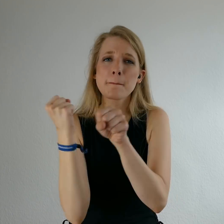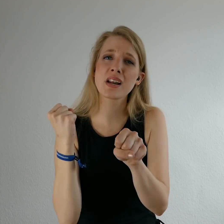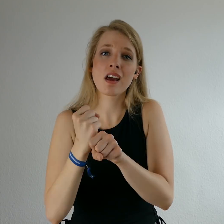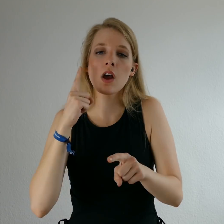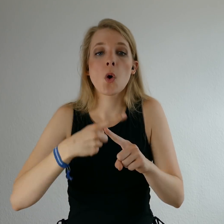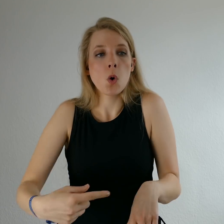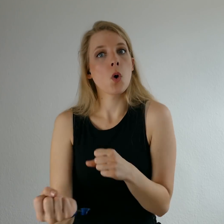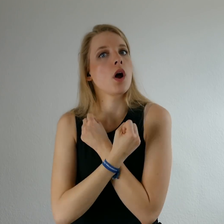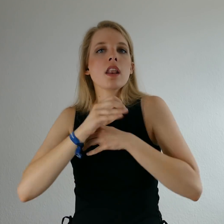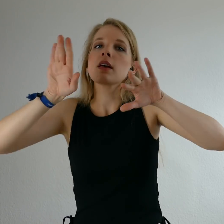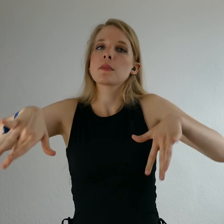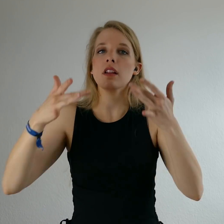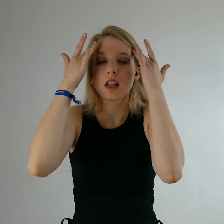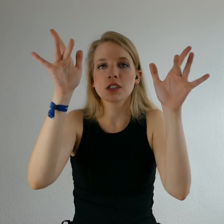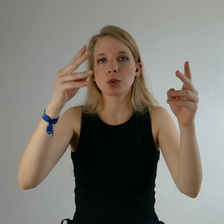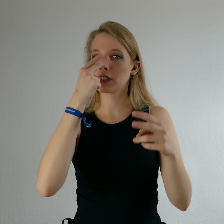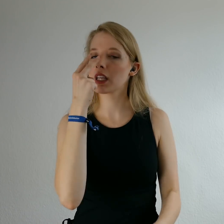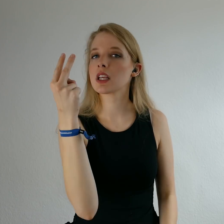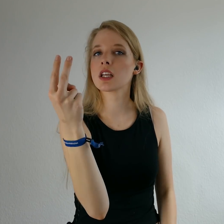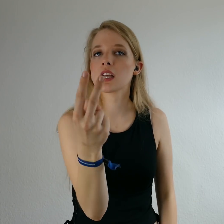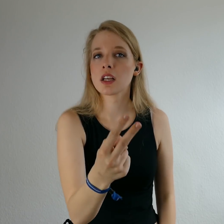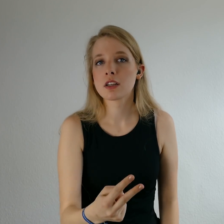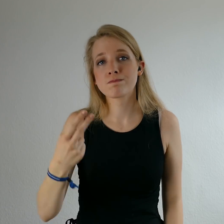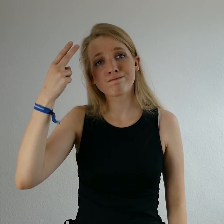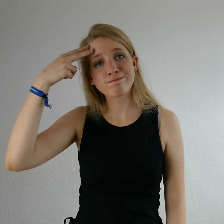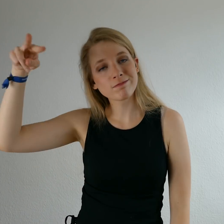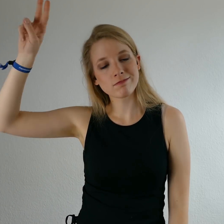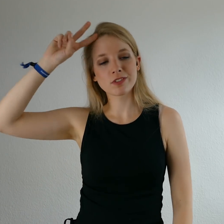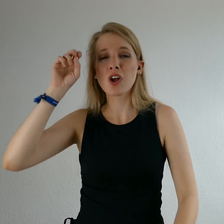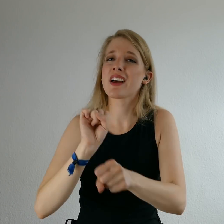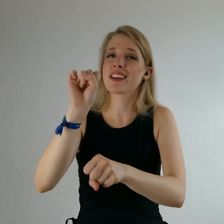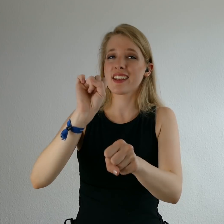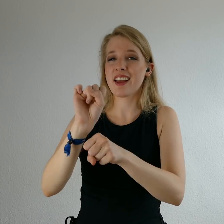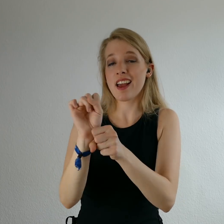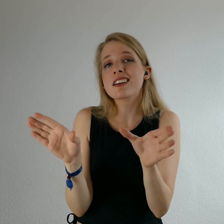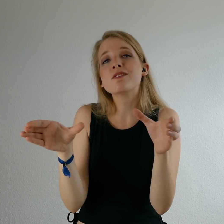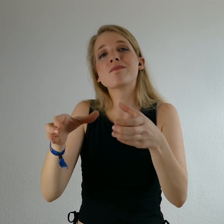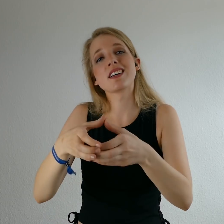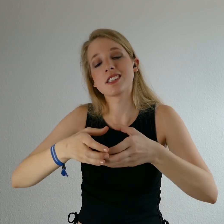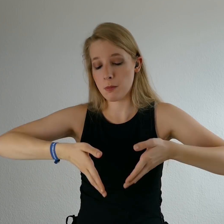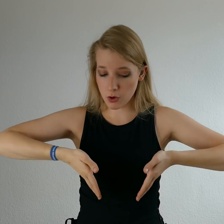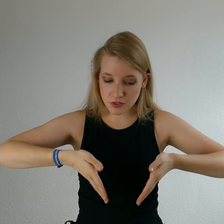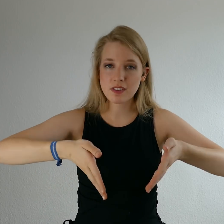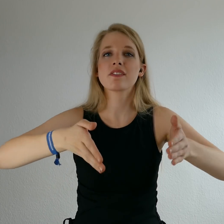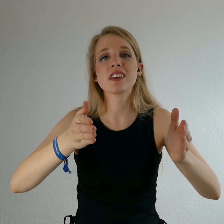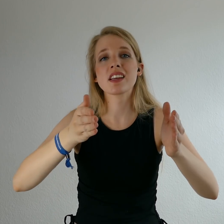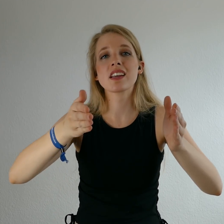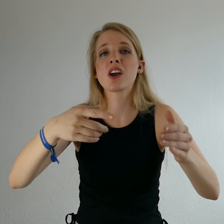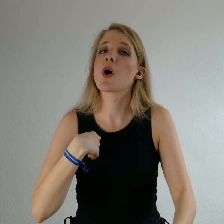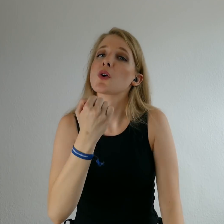blind Doch Liebe lässt uns hin Rebellier, tolerier, gemeinsam auf dem Weg Und